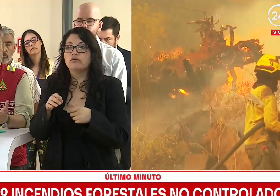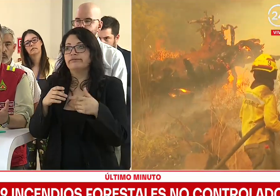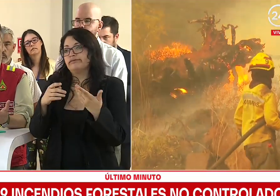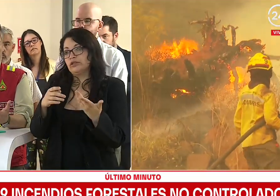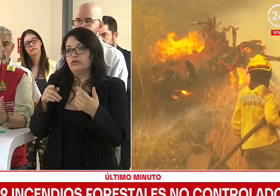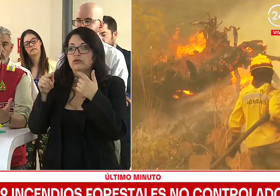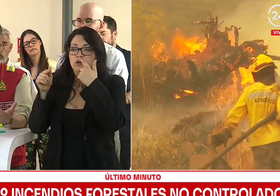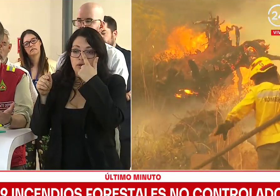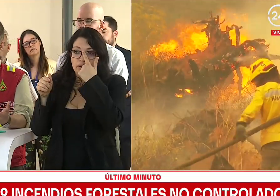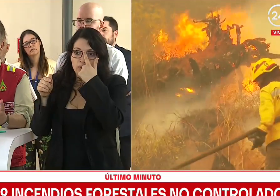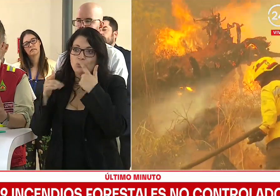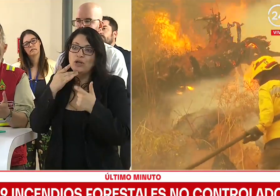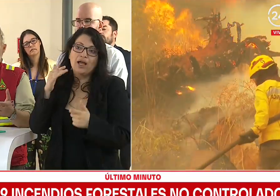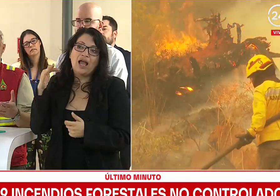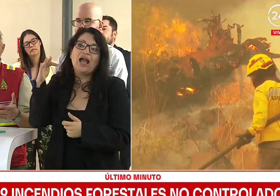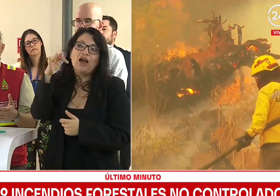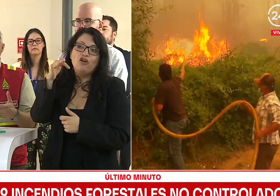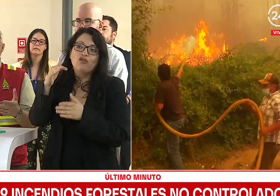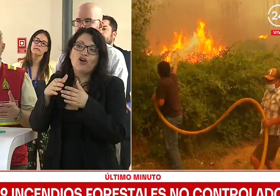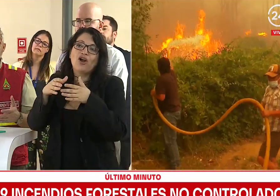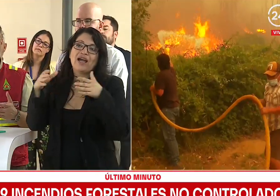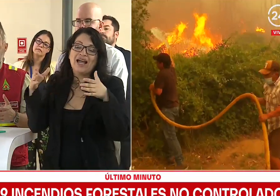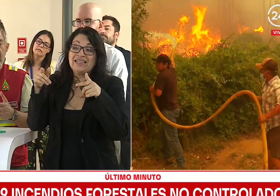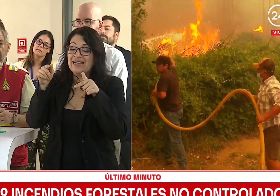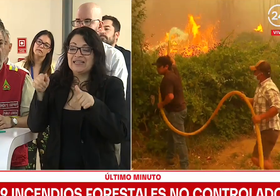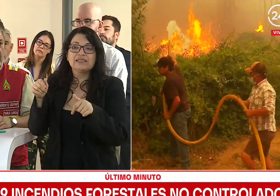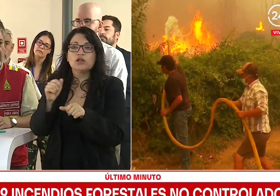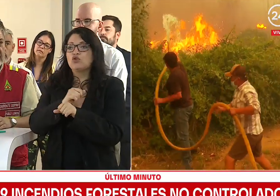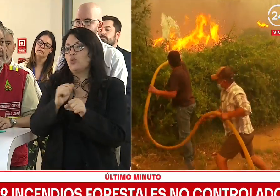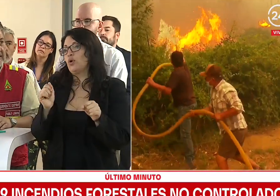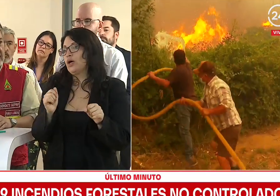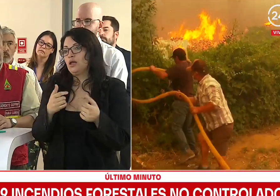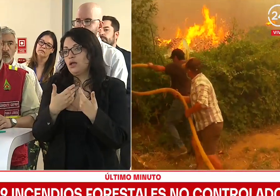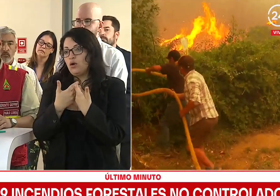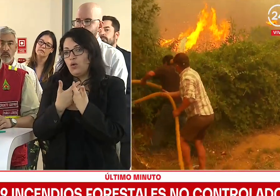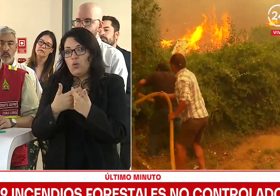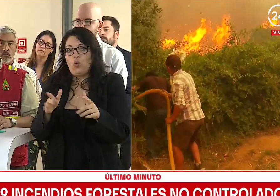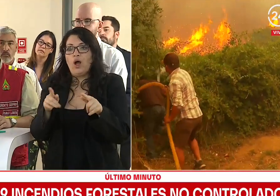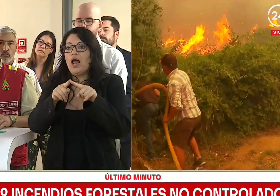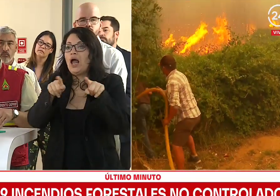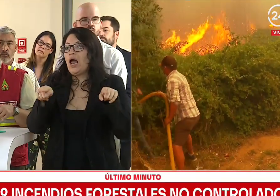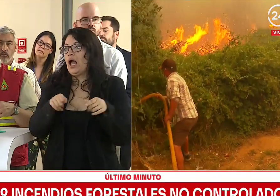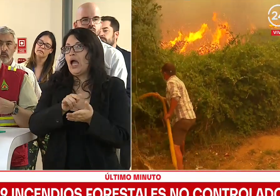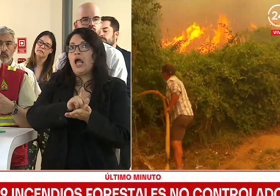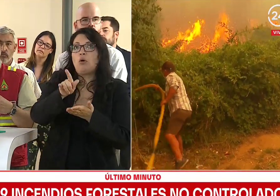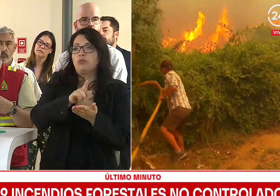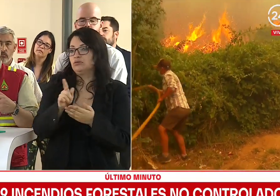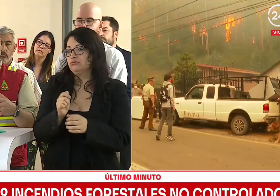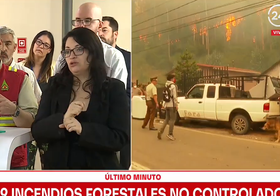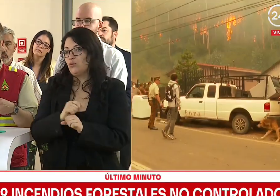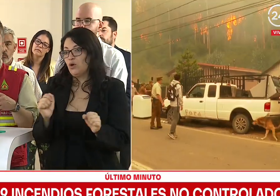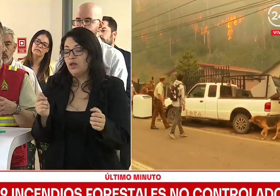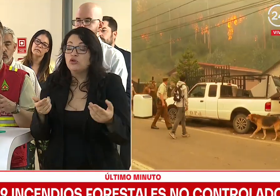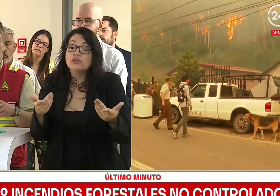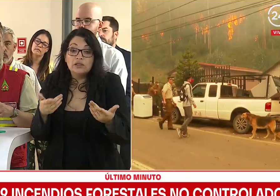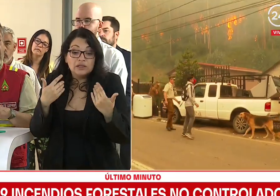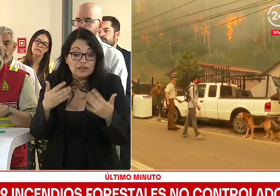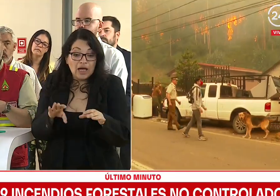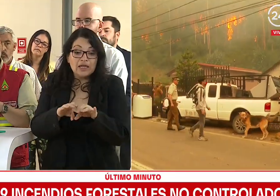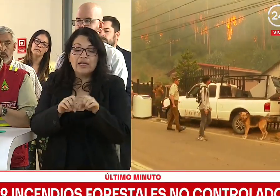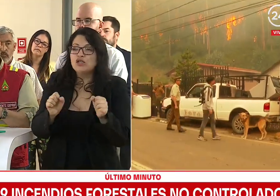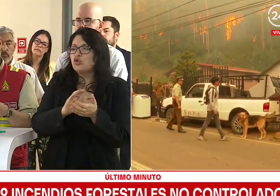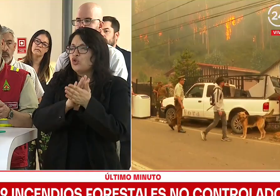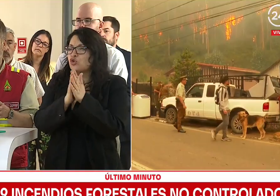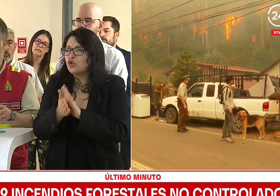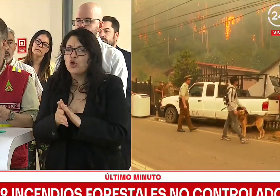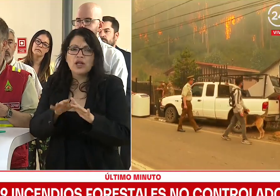rápida, digamos, por su envergadura. Esa aeronave no puede operar desde cualquier aeropuerto, ¿cierto? Hemos dispuesto ya de toda la infraestructura